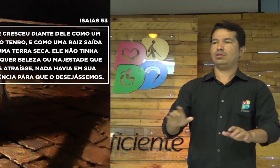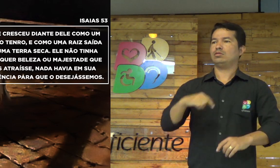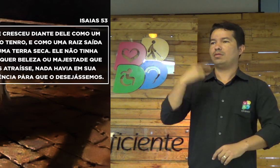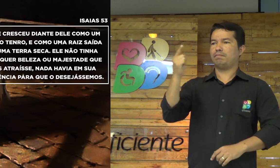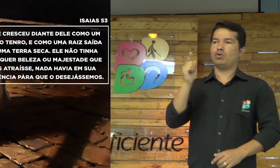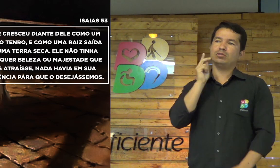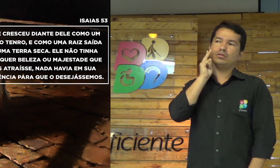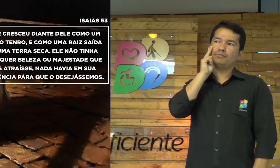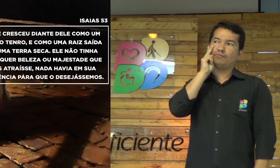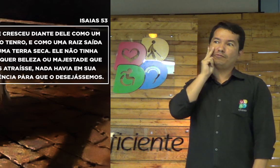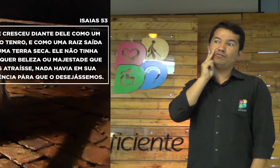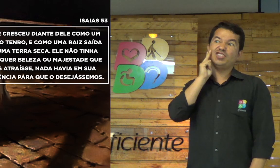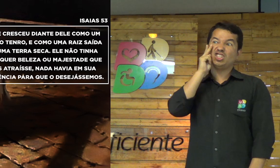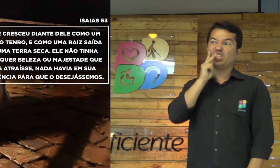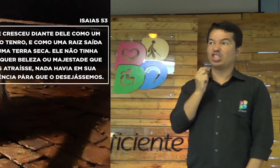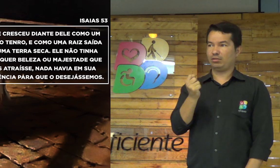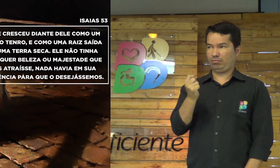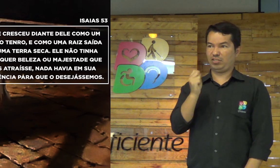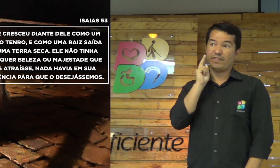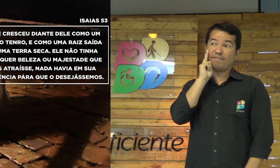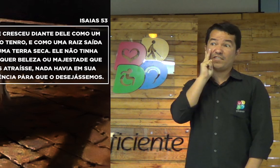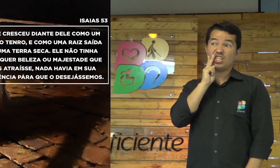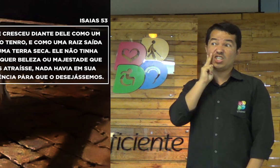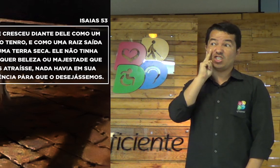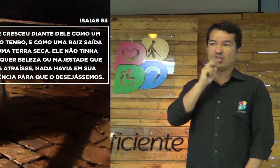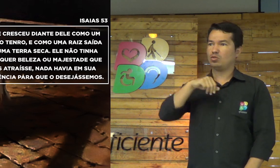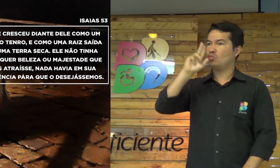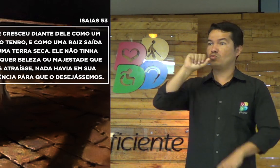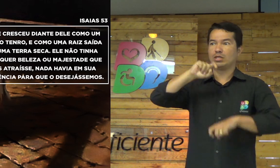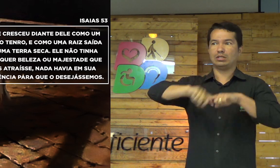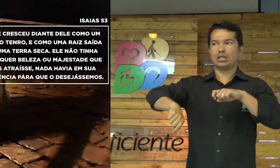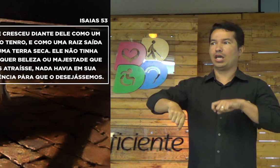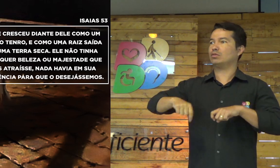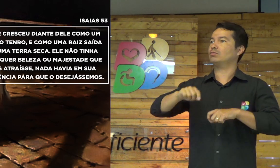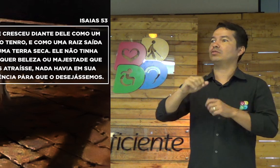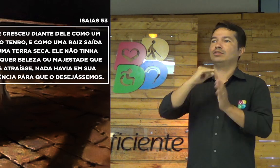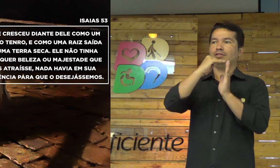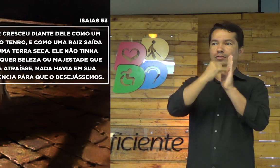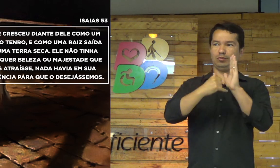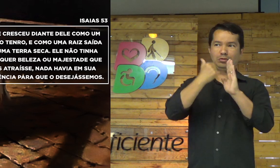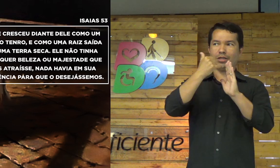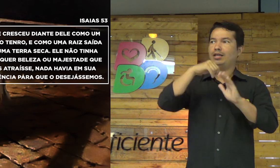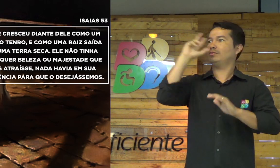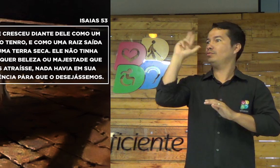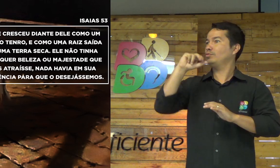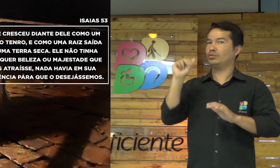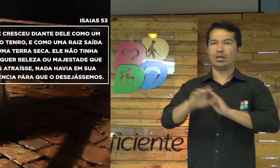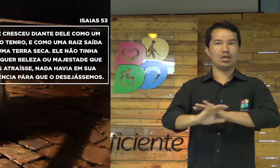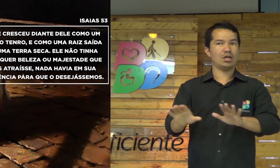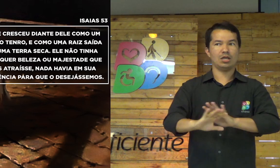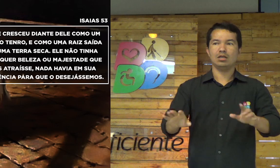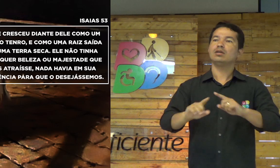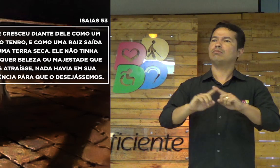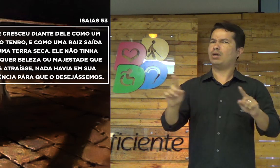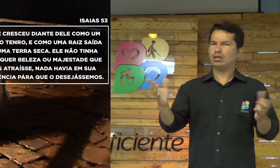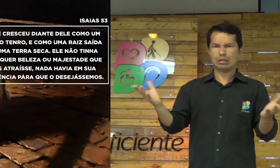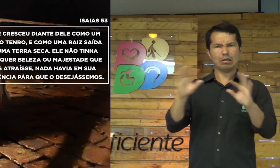Na religião, eles acreditam que Maria teve um único filho. De forma virginal. Que ela não teve nenhuma relação sexual.